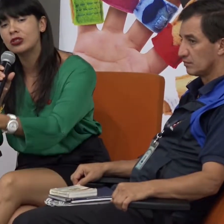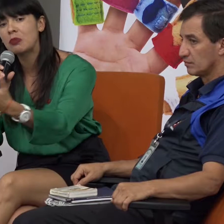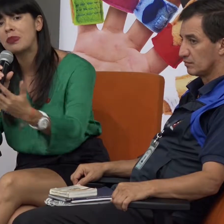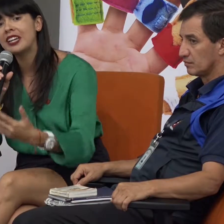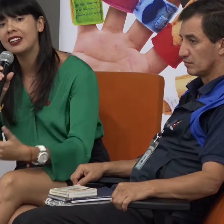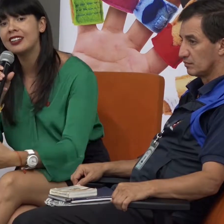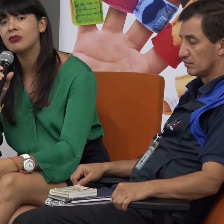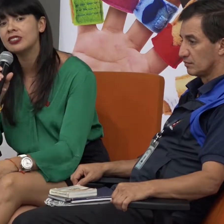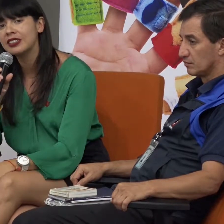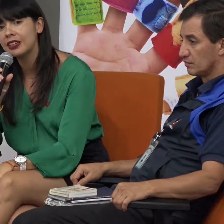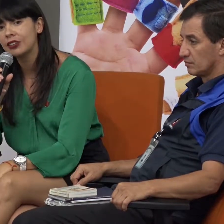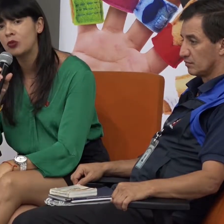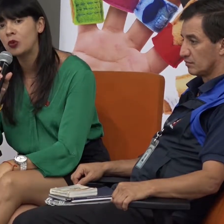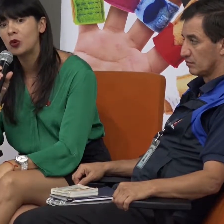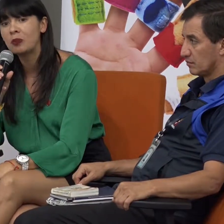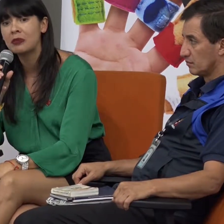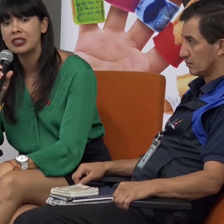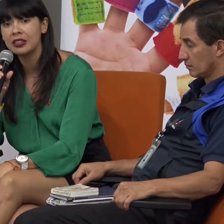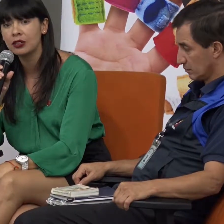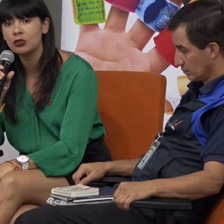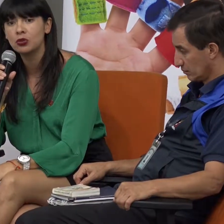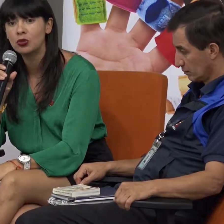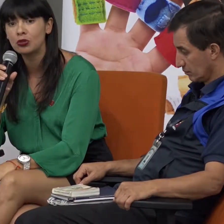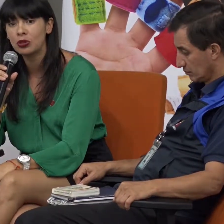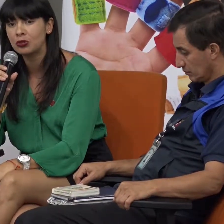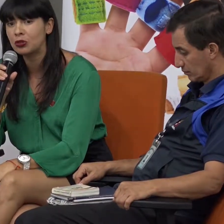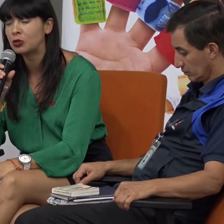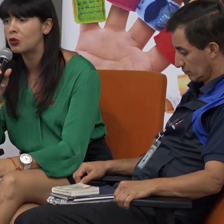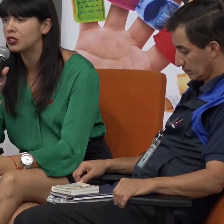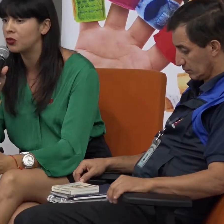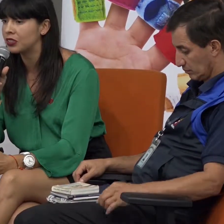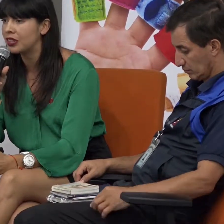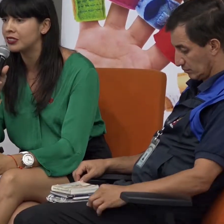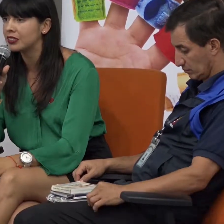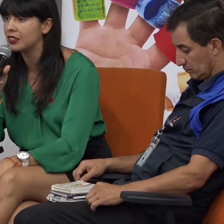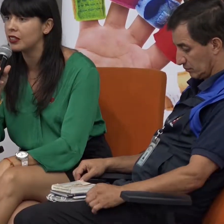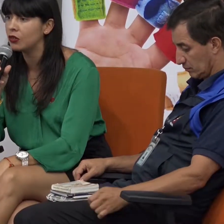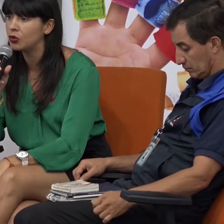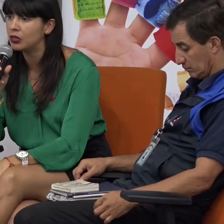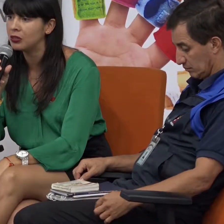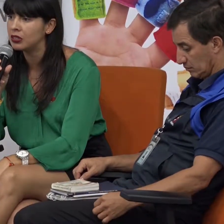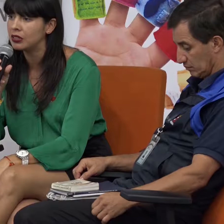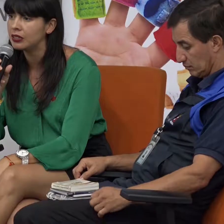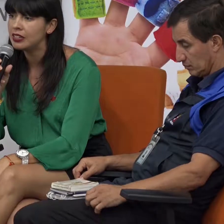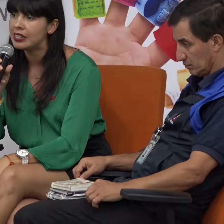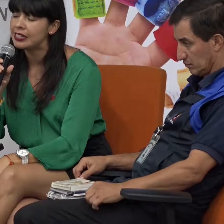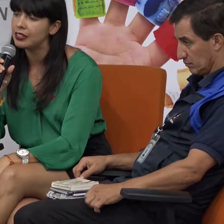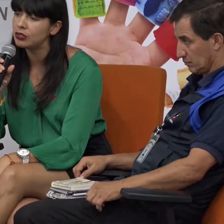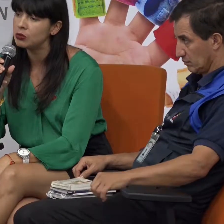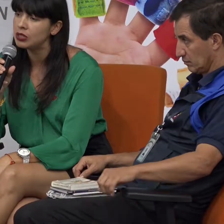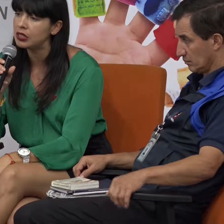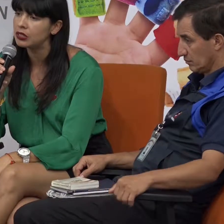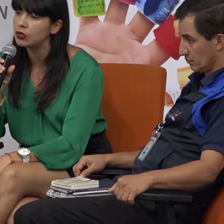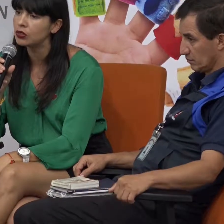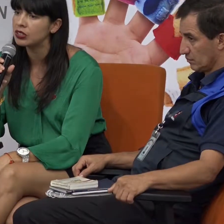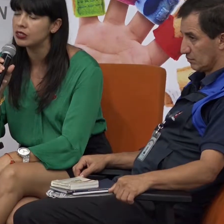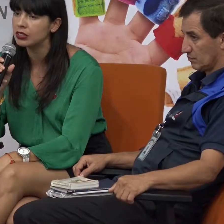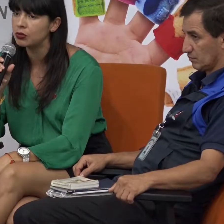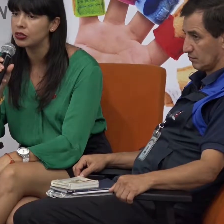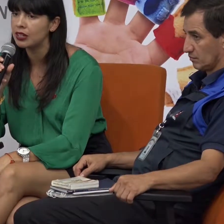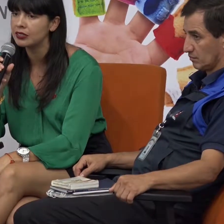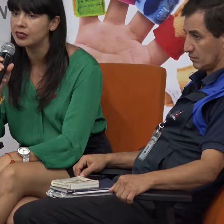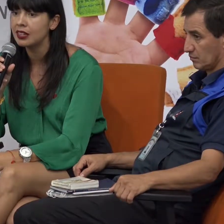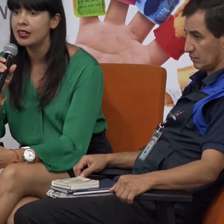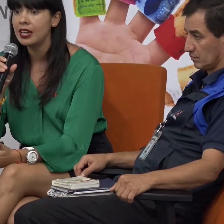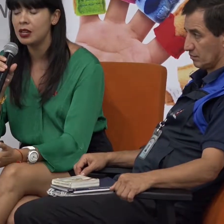nos amplía en la diversidad como complementarios los unos de los otros por las fortalezas que cada uno debe tener ya nos invita a reconocer